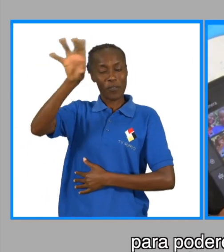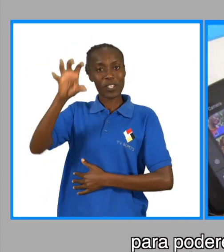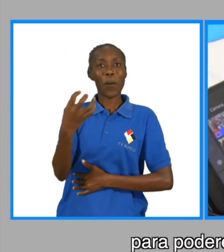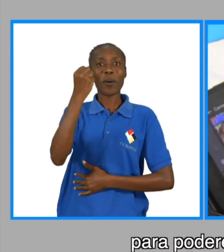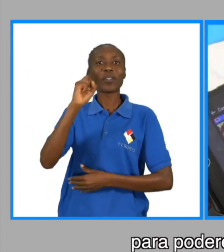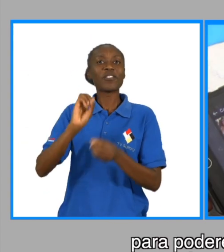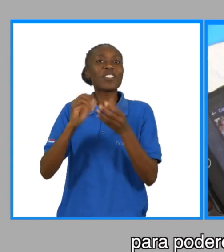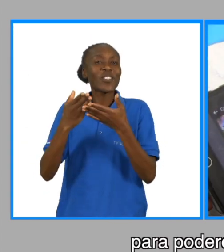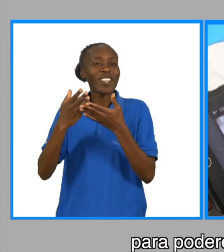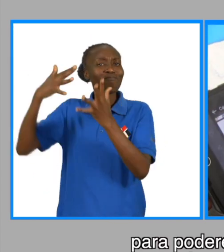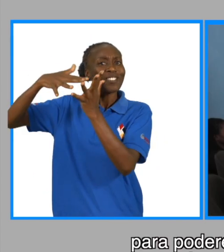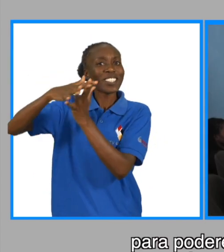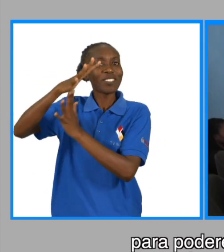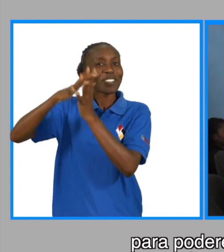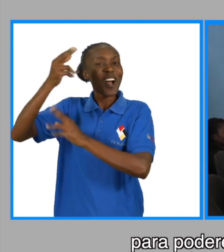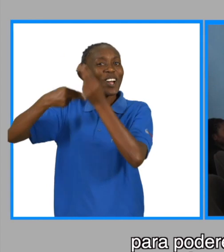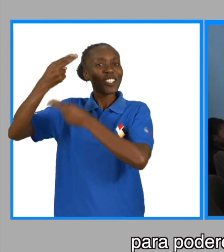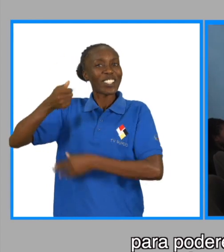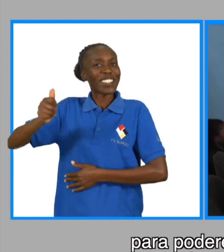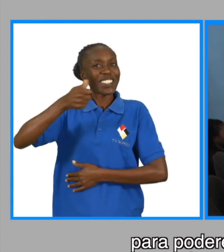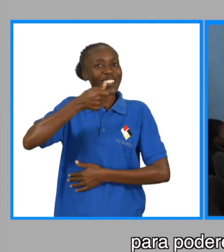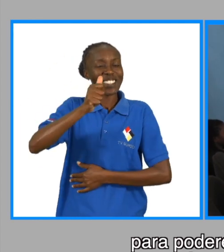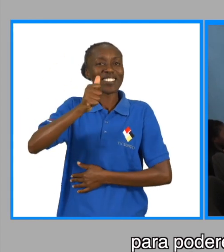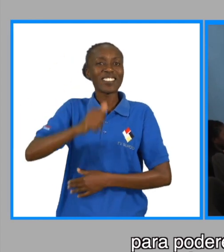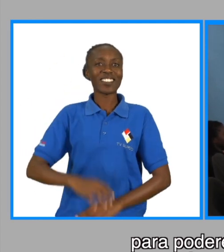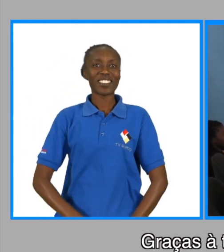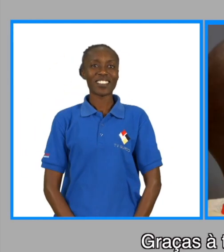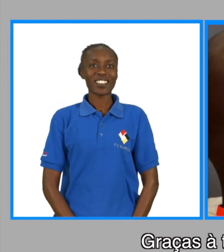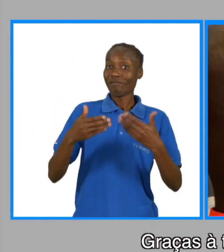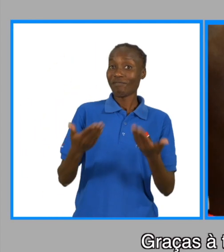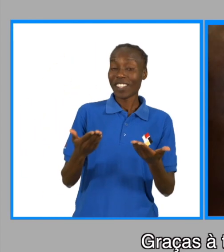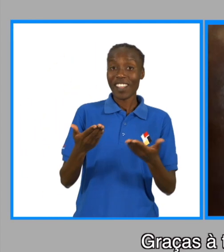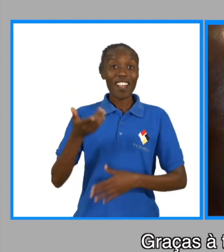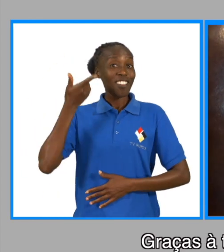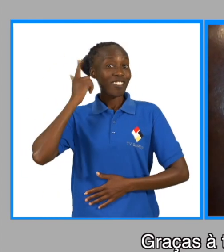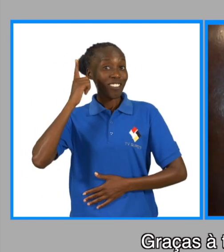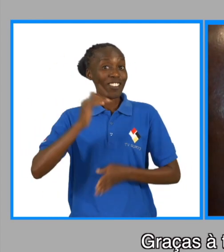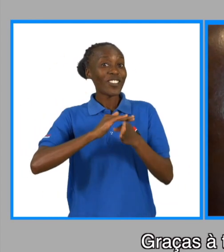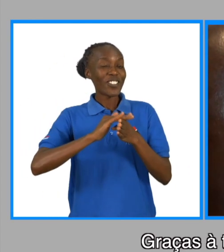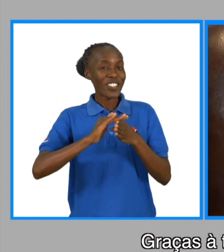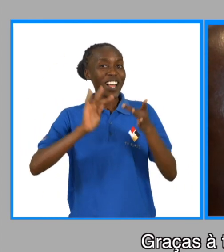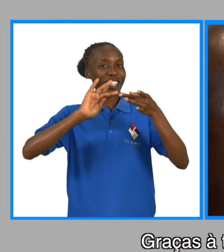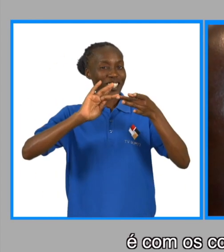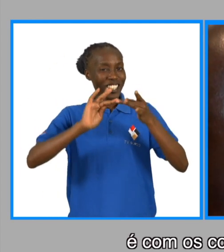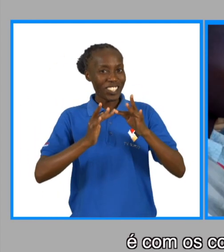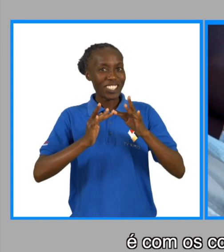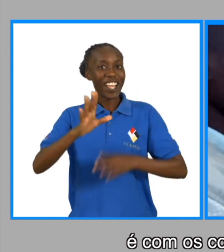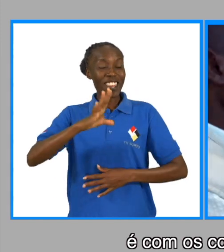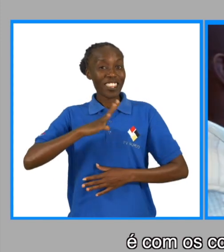poderem também contar histórias das suas zonas de origem graças a tecnologia dos telemóveis é com os